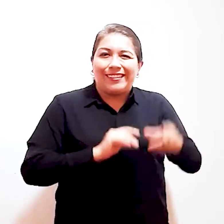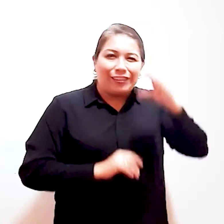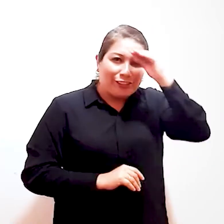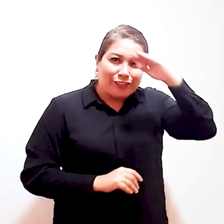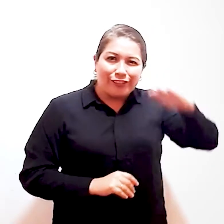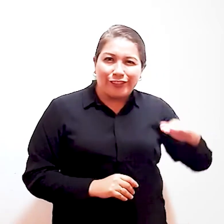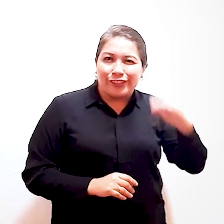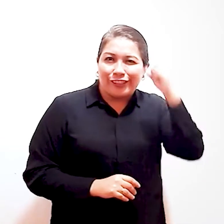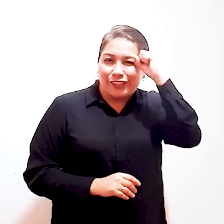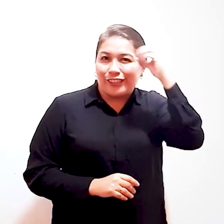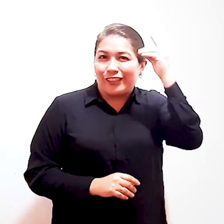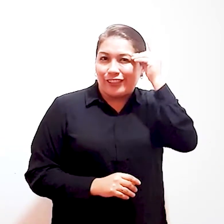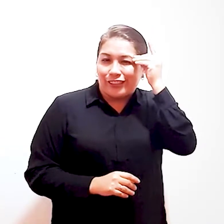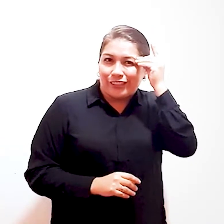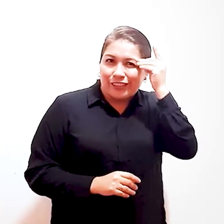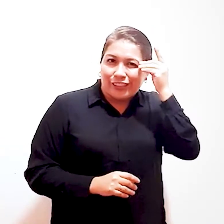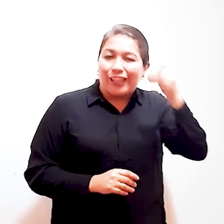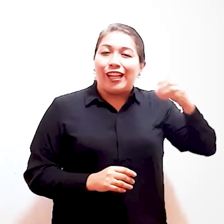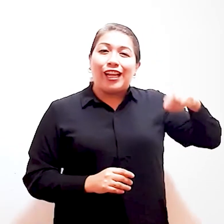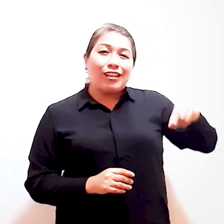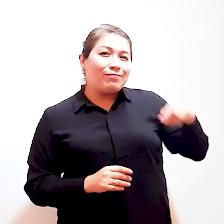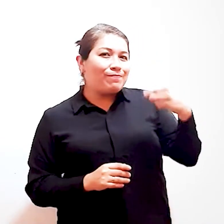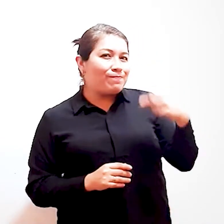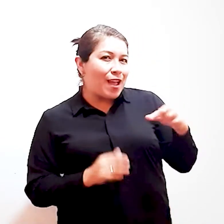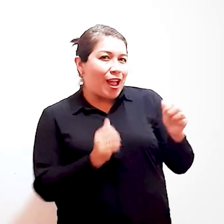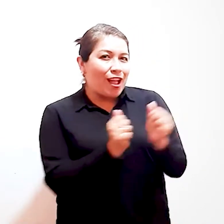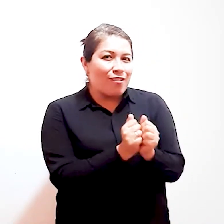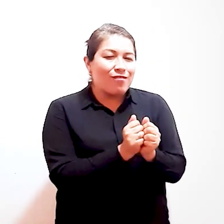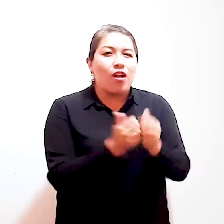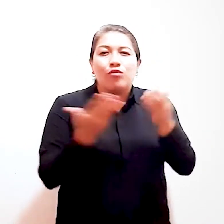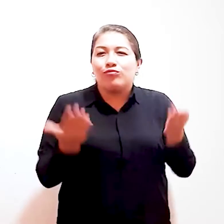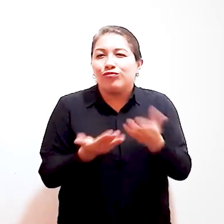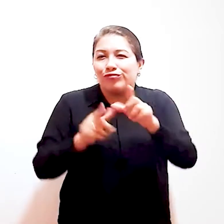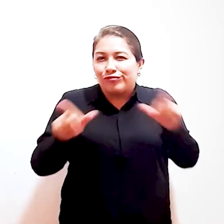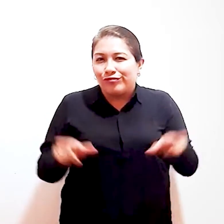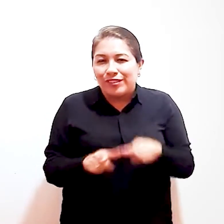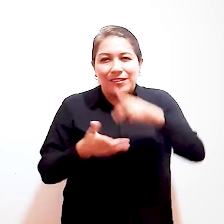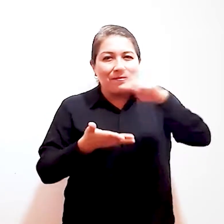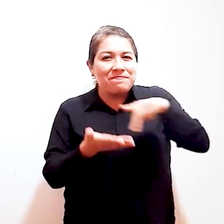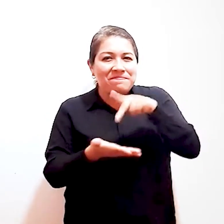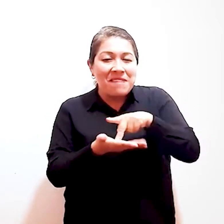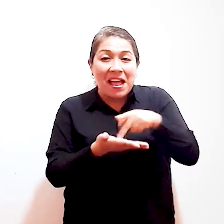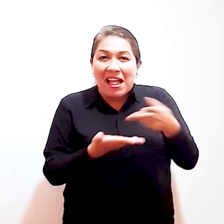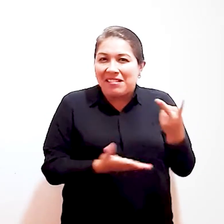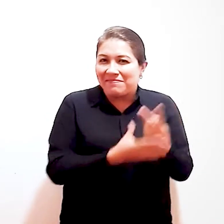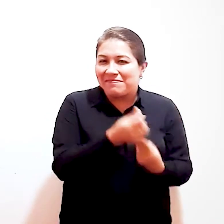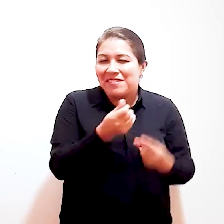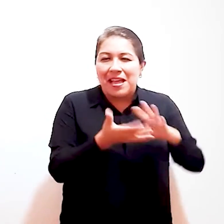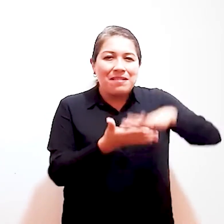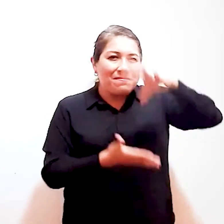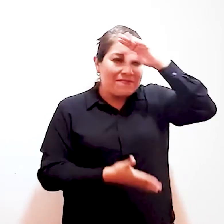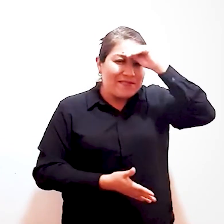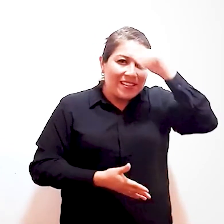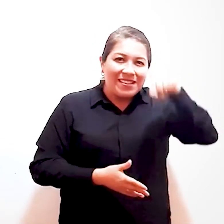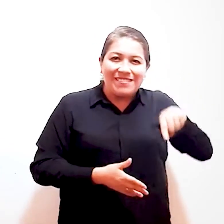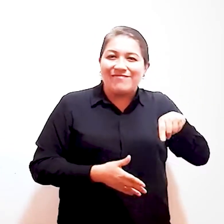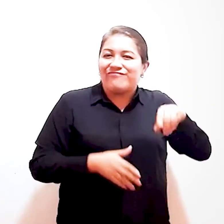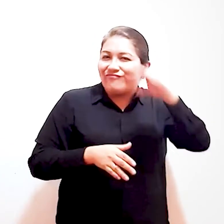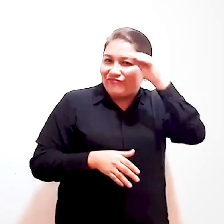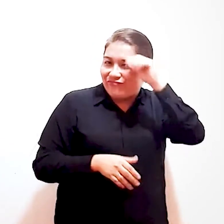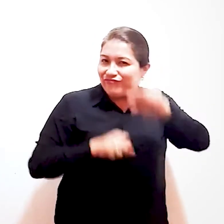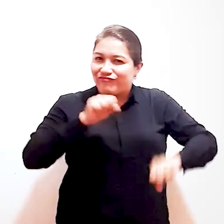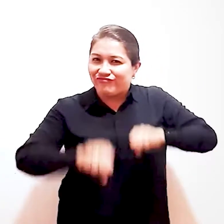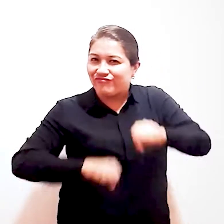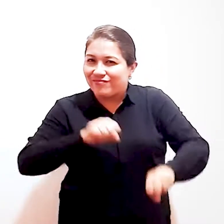un pequeño con síndrome de Down en compañía de su papá disfrutando de una tarda en el parque aprendiendo a montar bicicleta, ambos